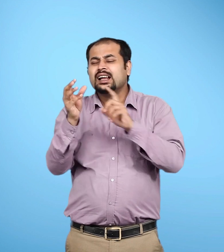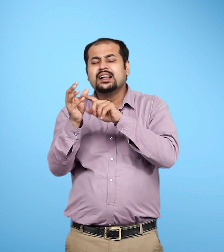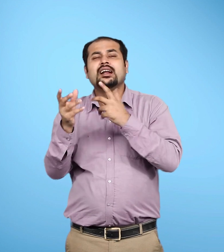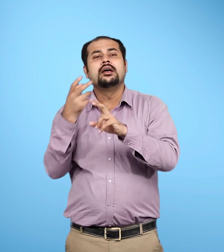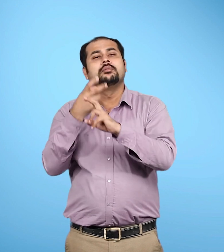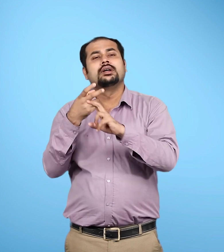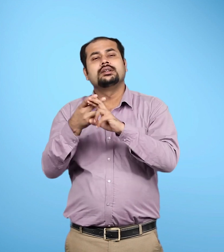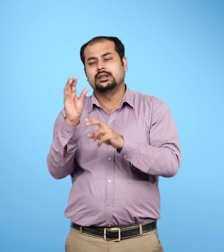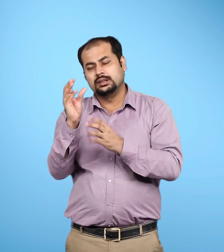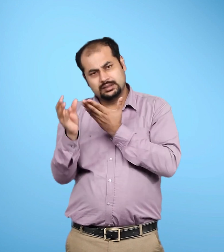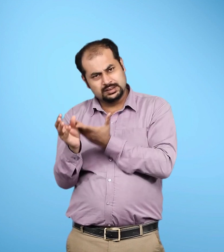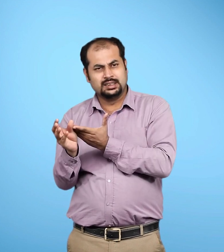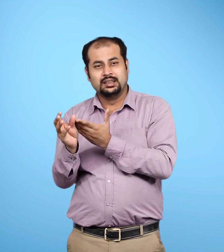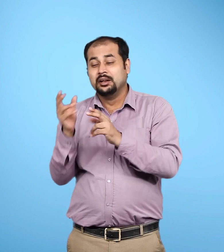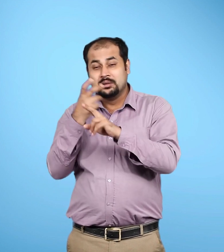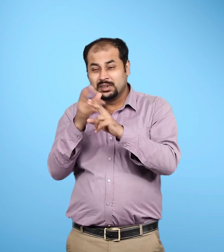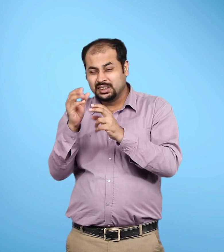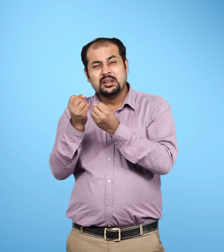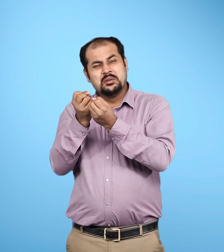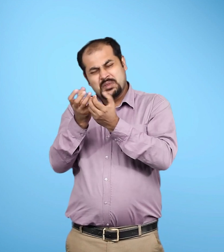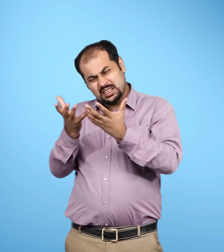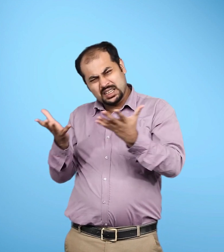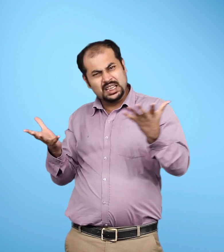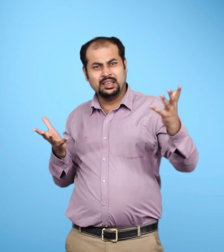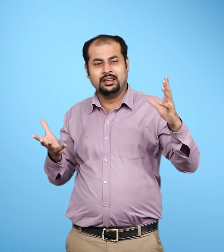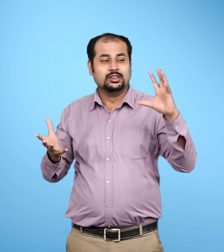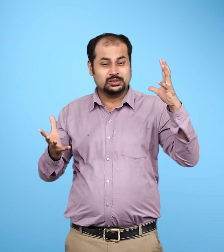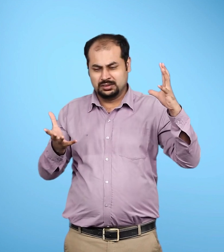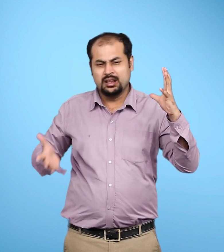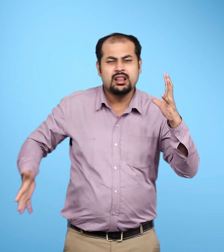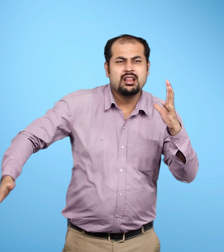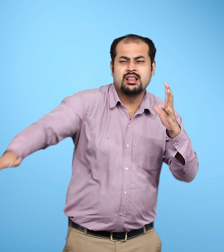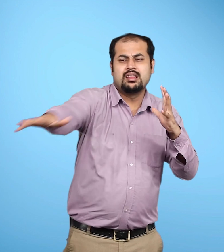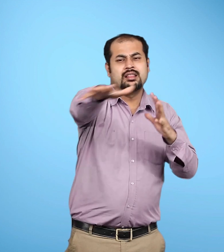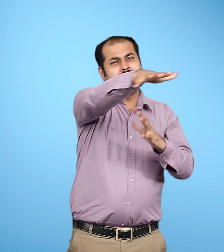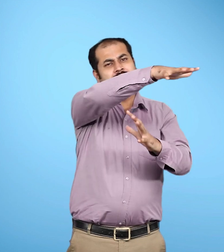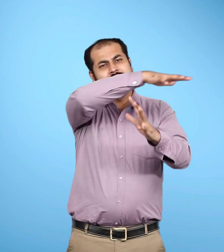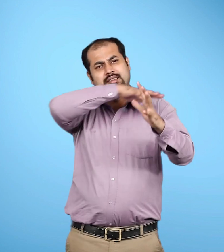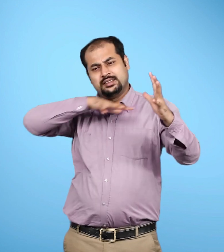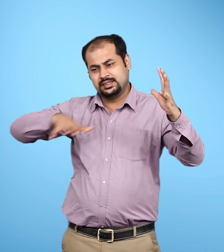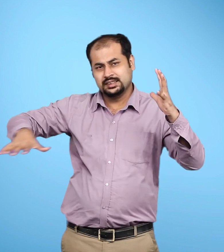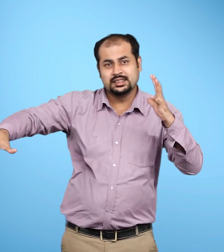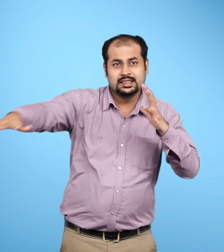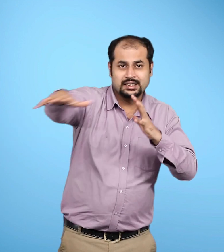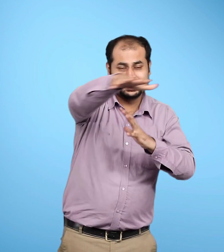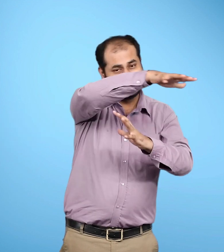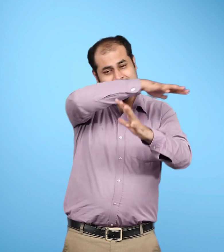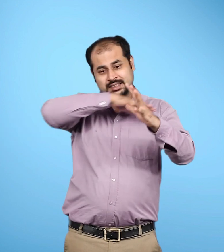हैं कभी-कभी ये उलका पिंड प्रिथ्वी के इतने नस्दिक आ जाते हैं